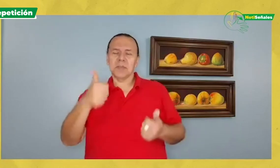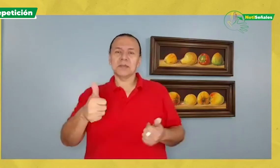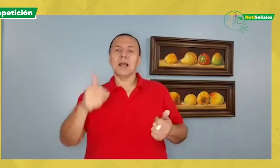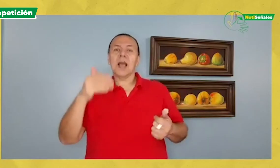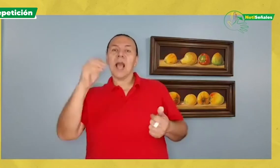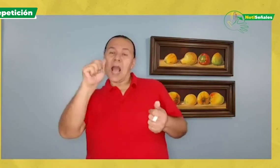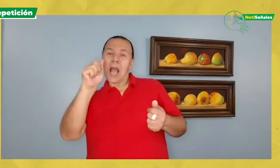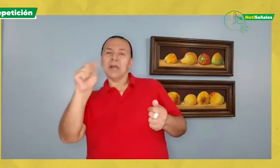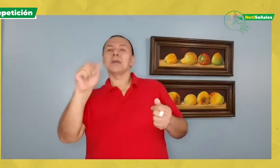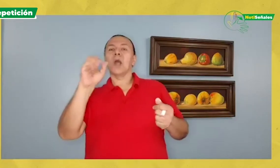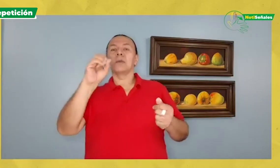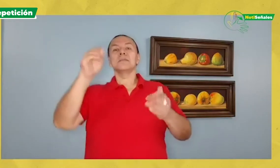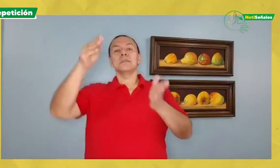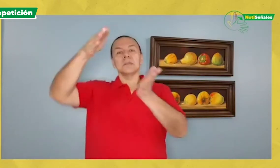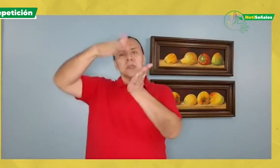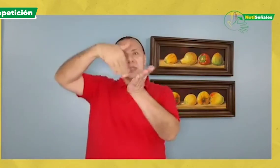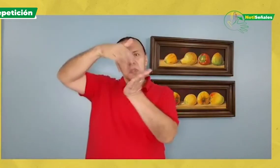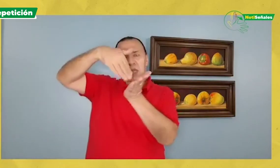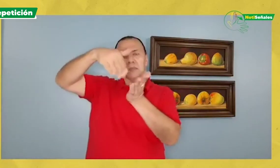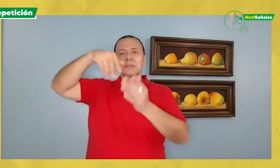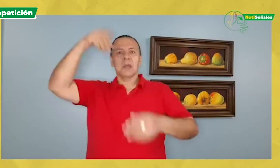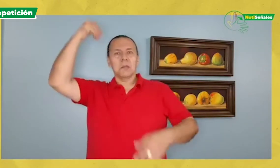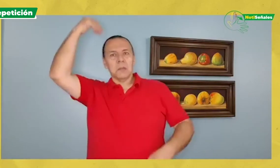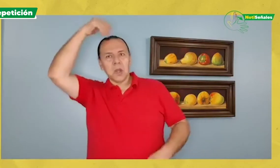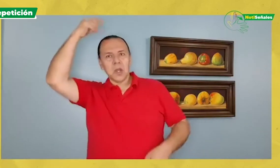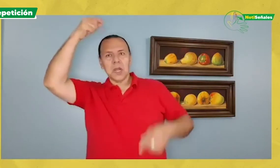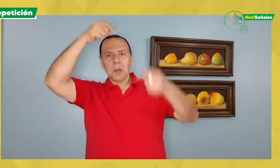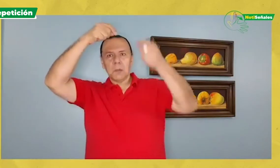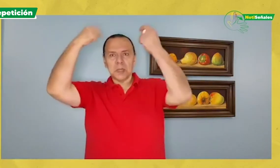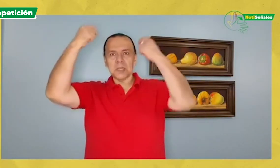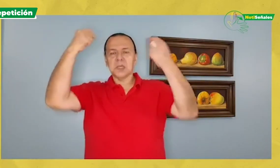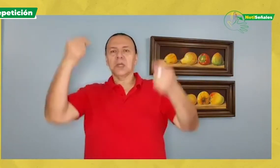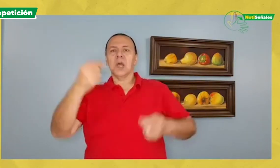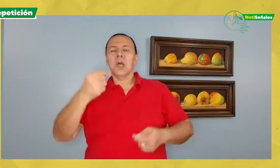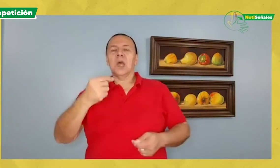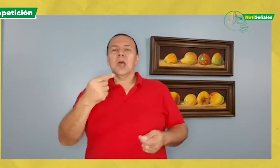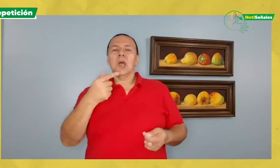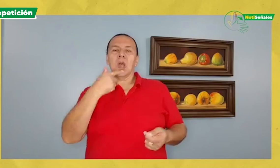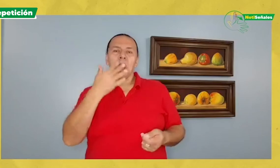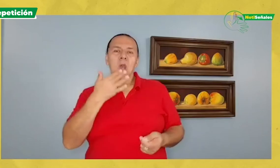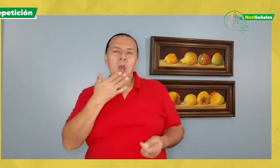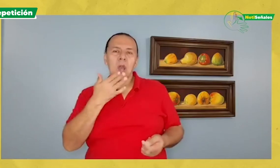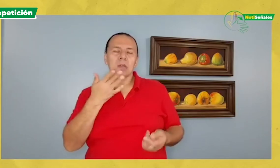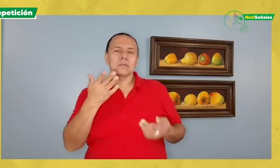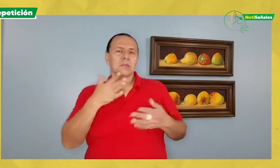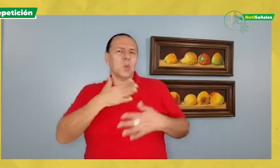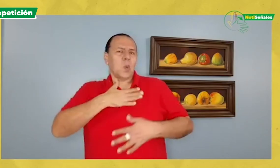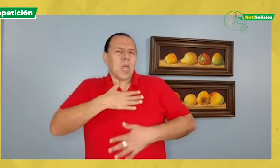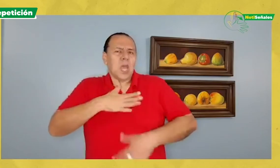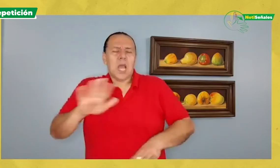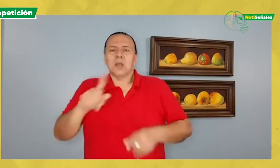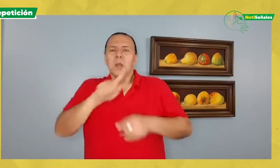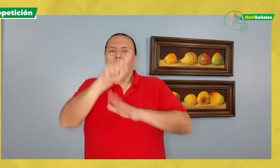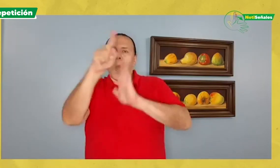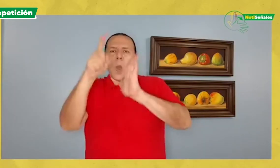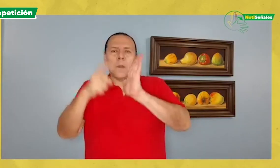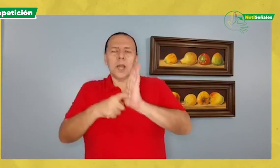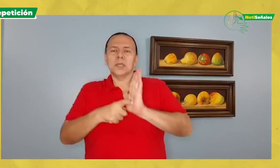como mujeres. Tengo experiencia en realizar tintes de cabello completo, iluminaciones